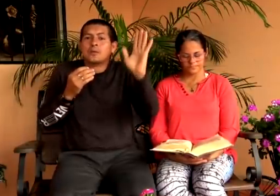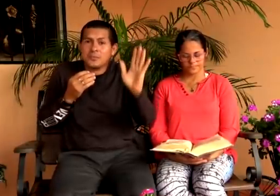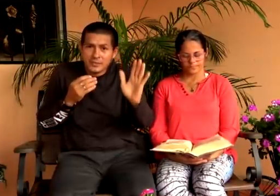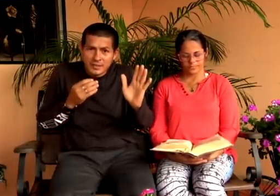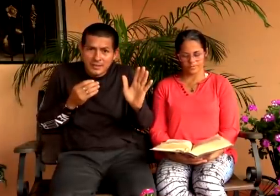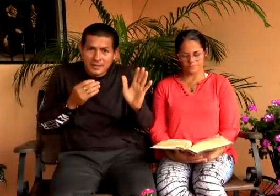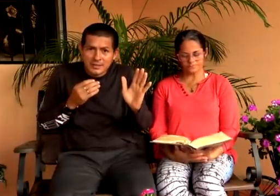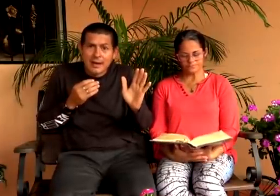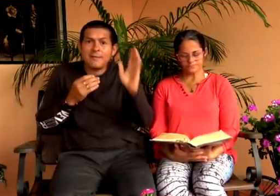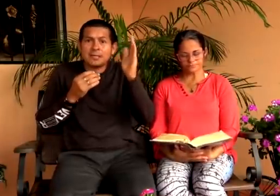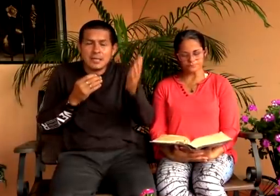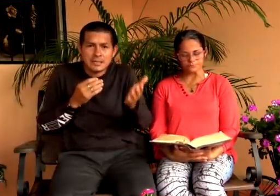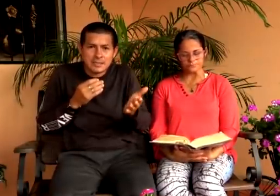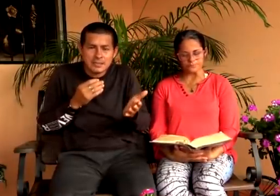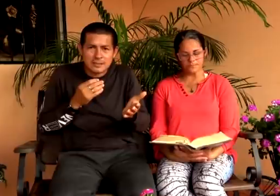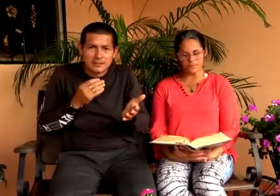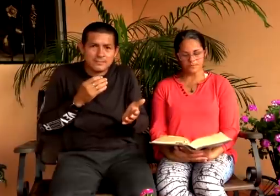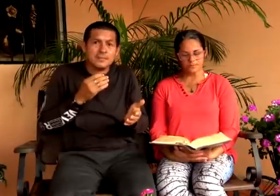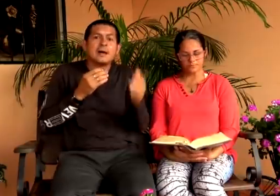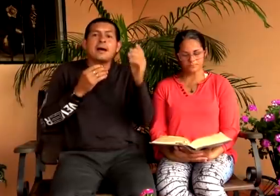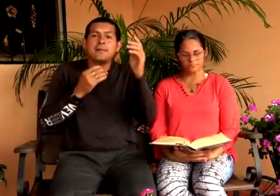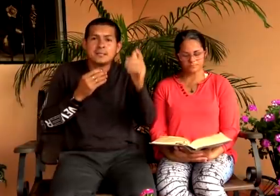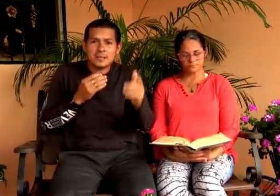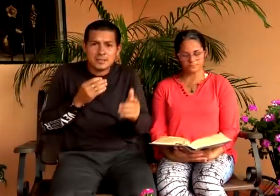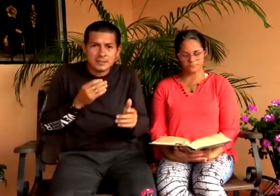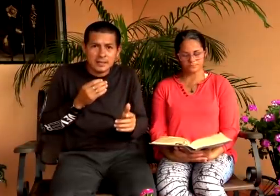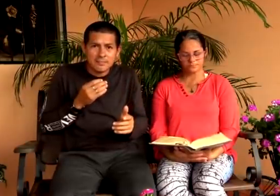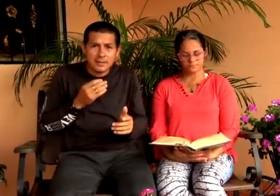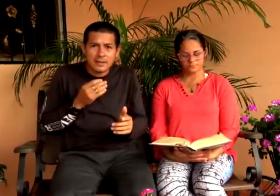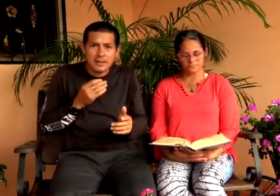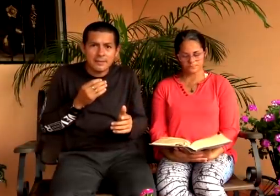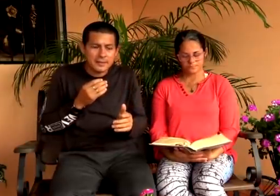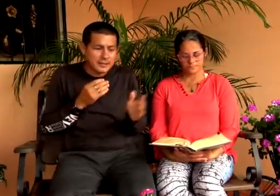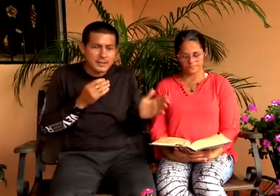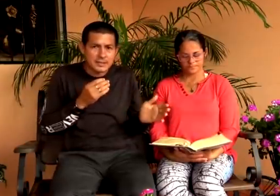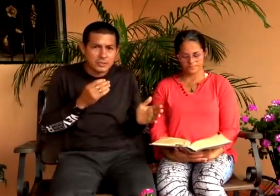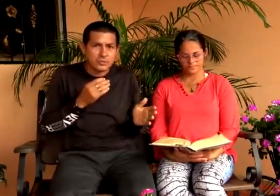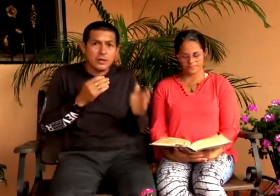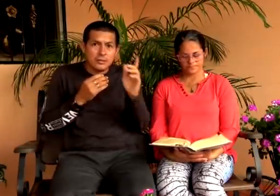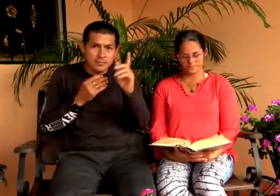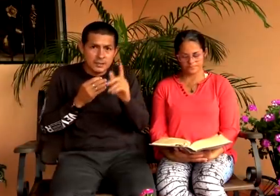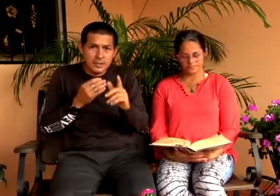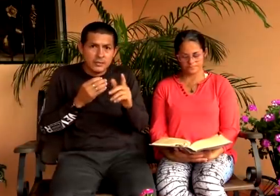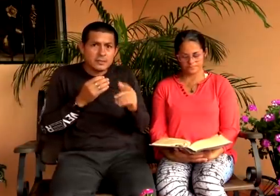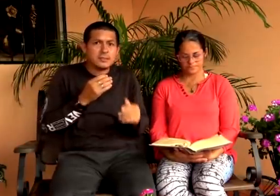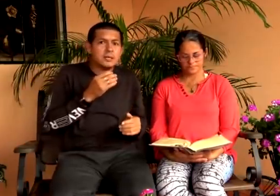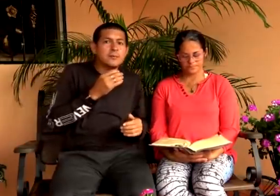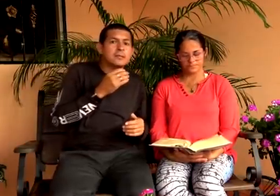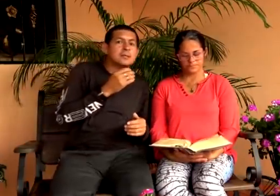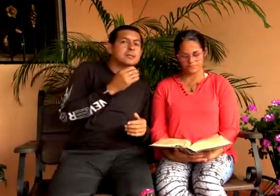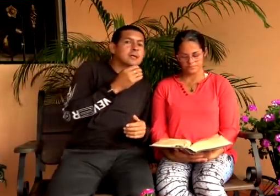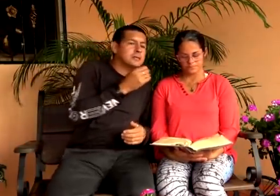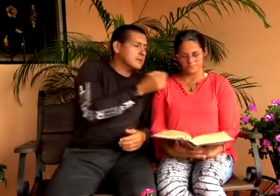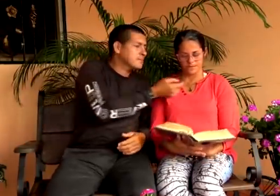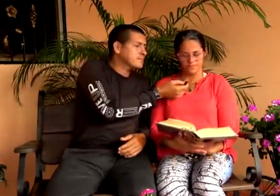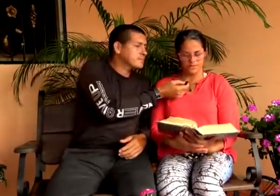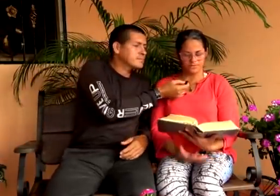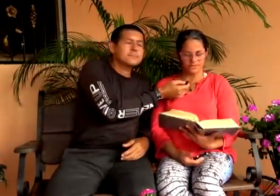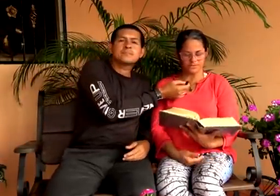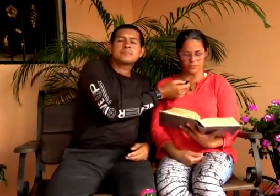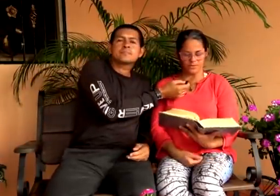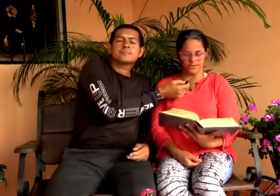Escuchemos una de tantas, a ver si la aceptan, a ver si aceptan la verdad de Cristo. Mateo 26, 26.